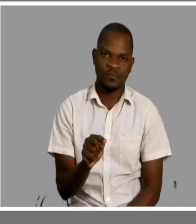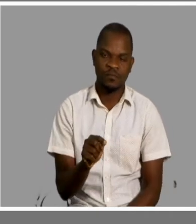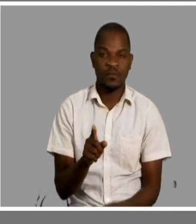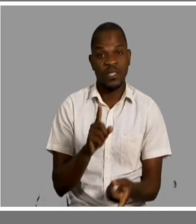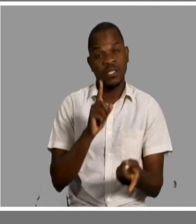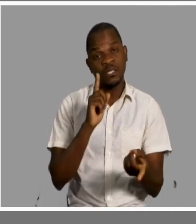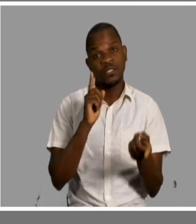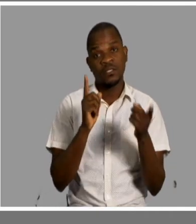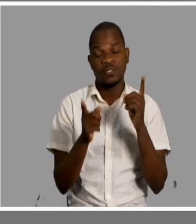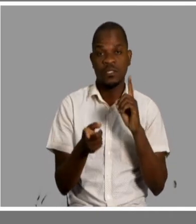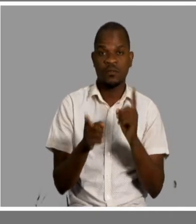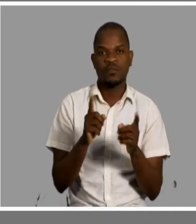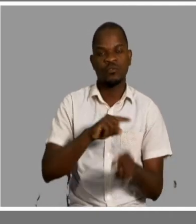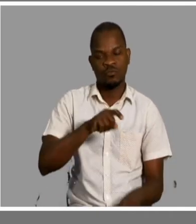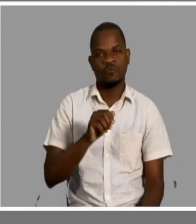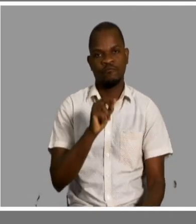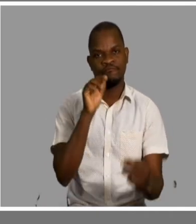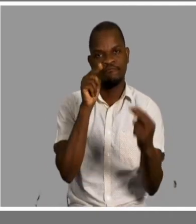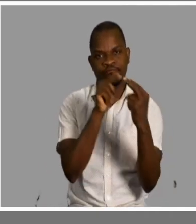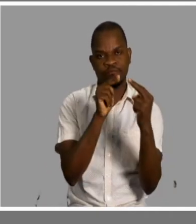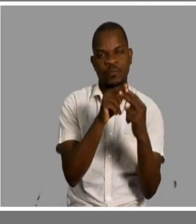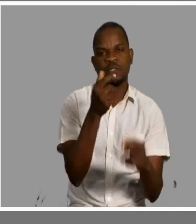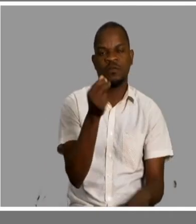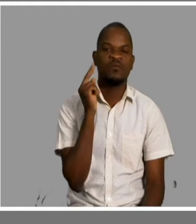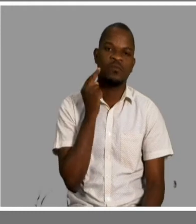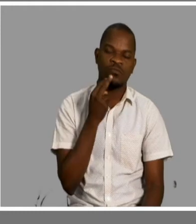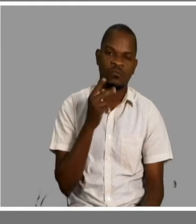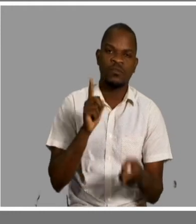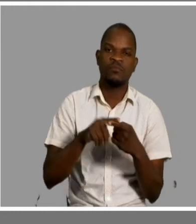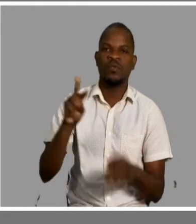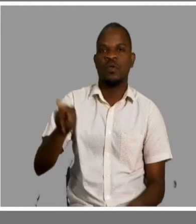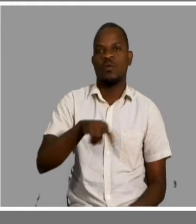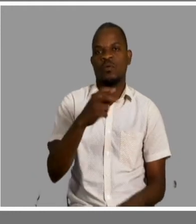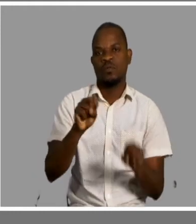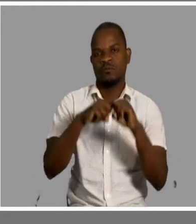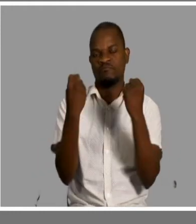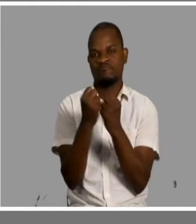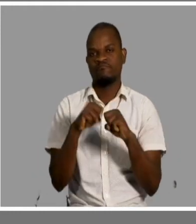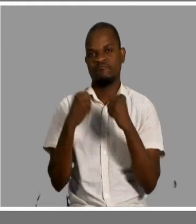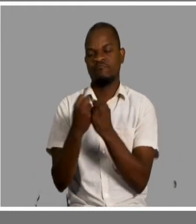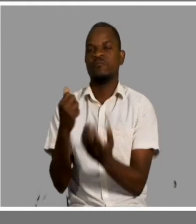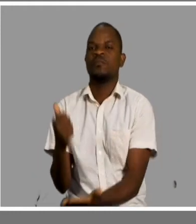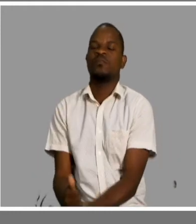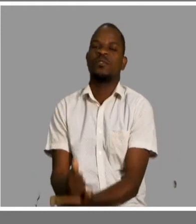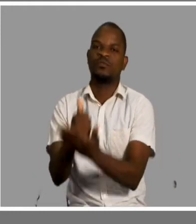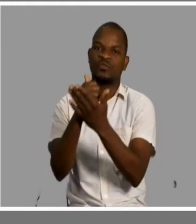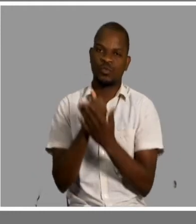e muito provavelmente vamos aproximar a TV Sur de outras sessões que nos possam ajudar a isso. E também